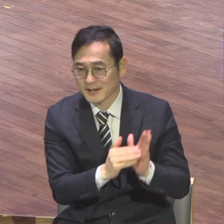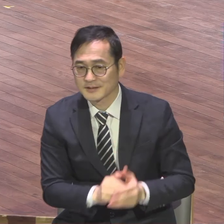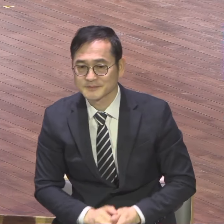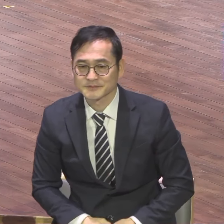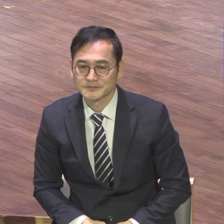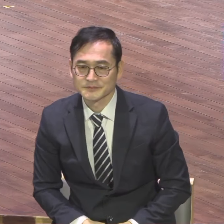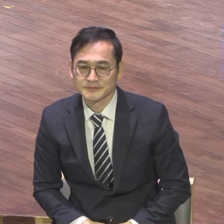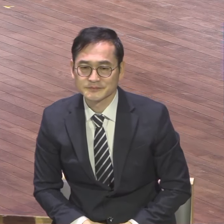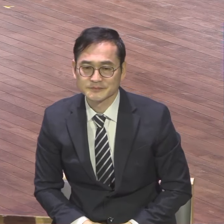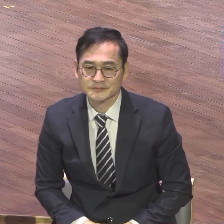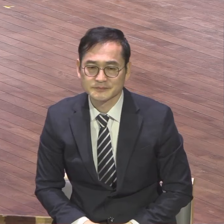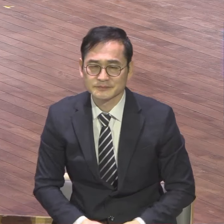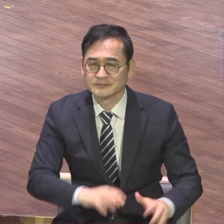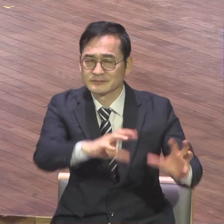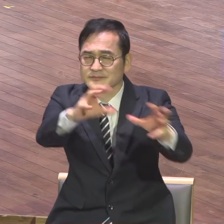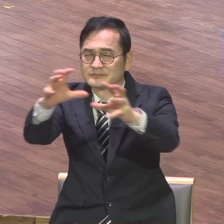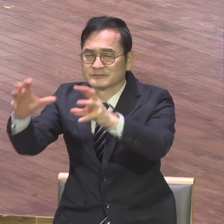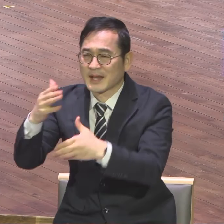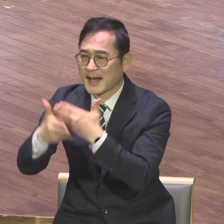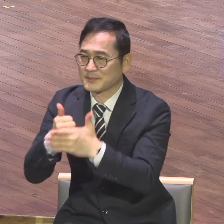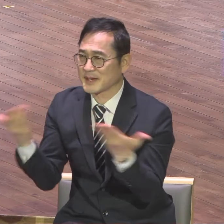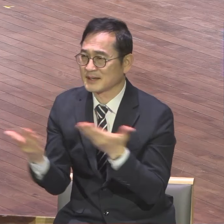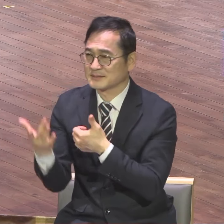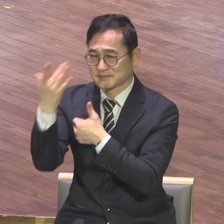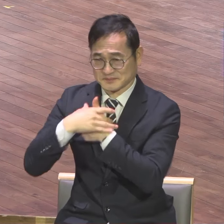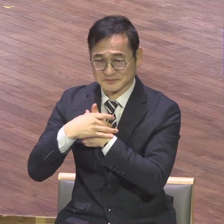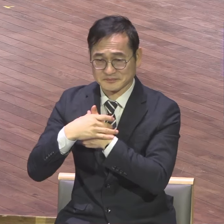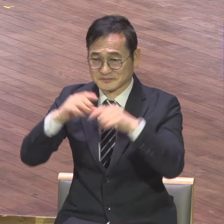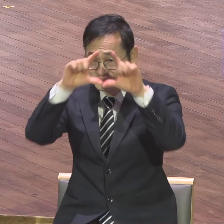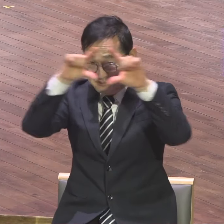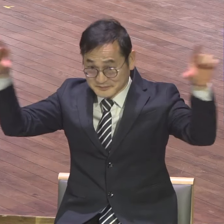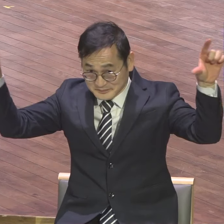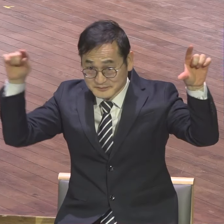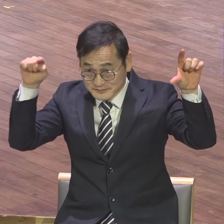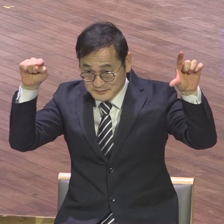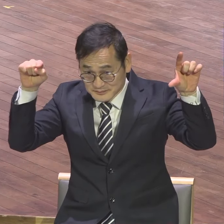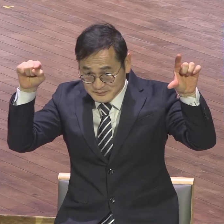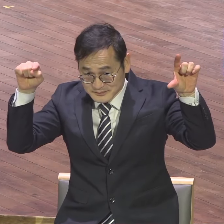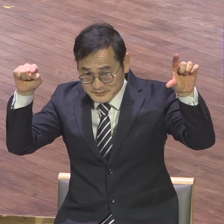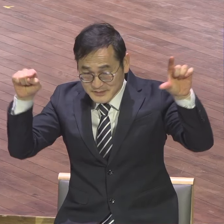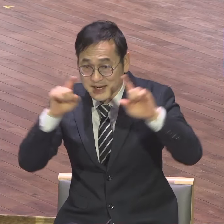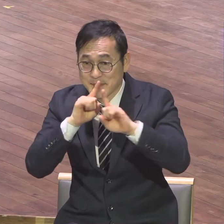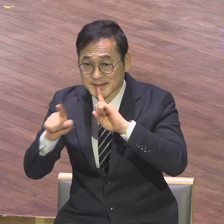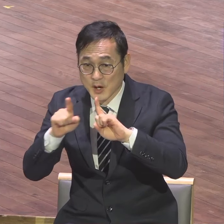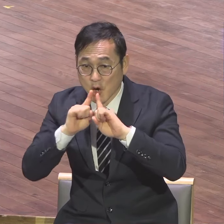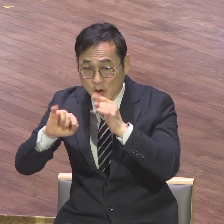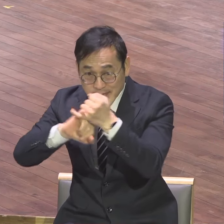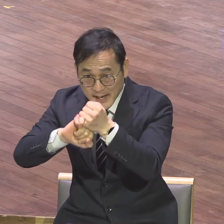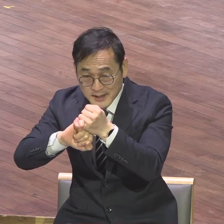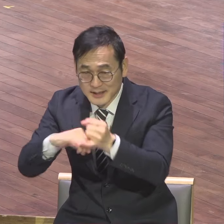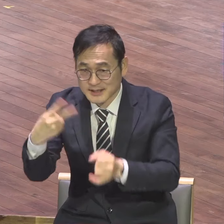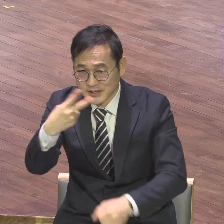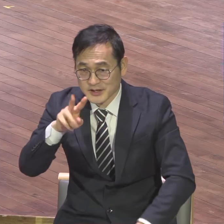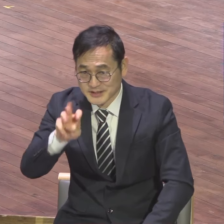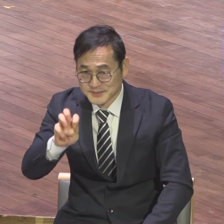기업으로 얻게 하리라 이 암호스 구장 12제 은약에 말씀 붙잡고 도전을 했는데 하나님 보고